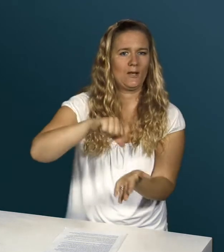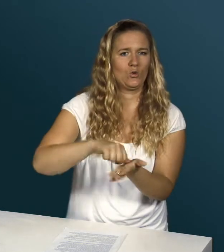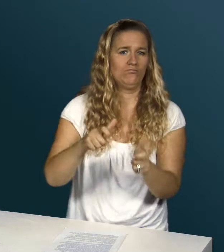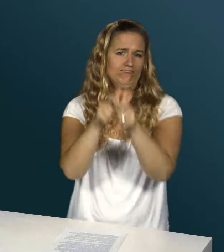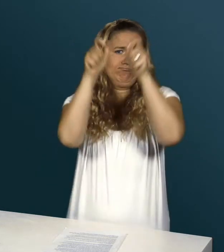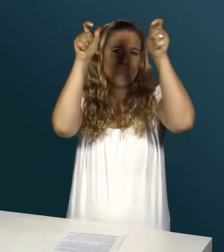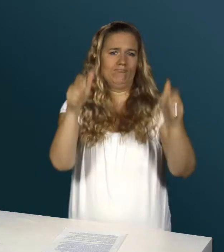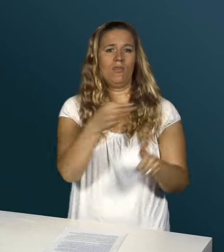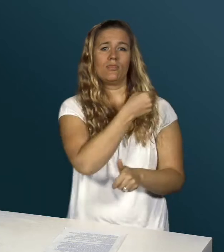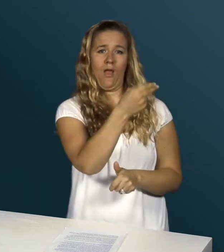IBM.